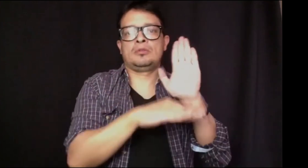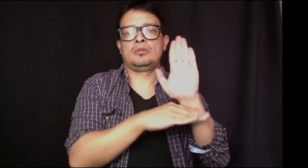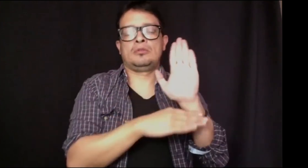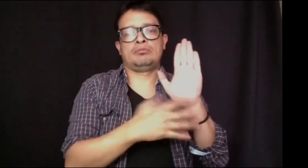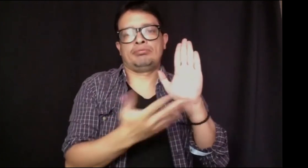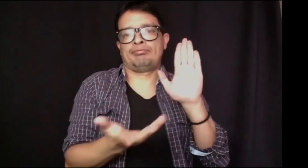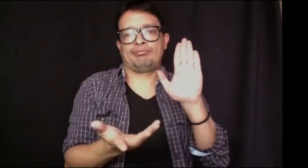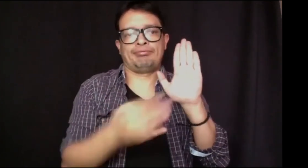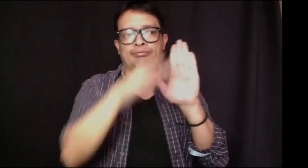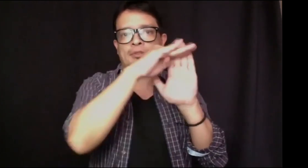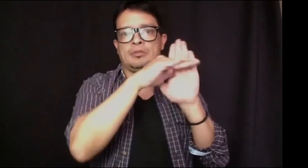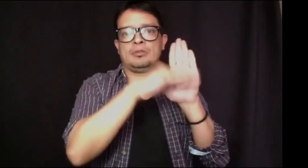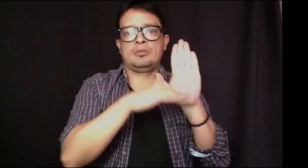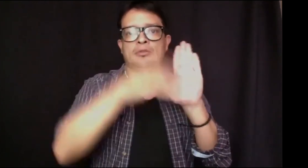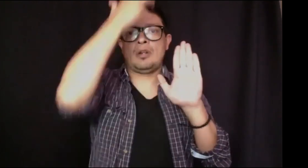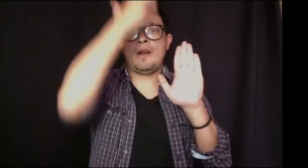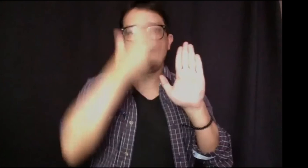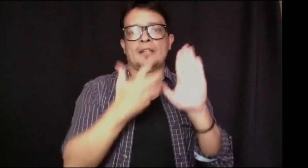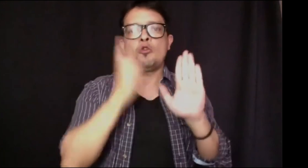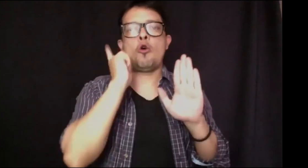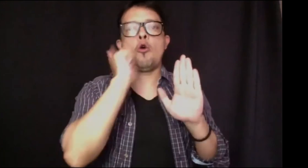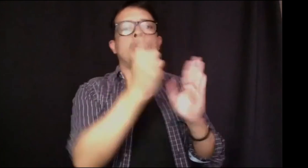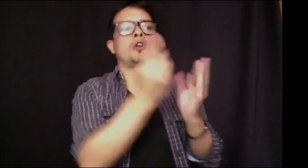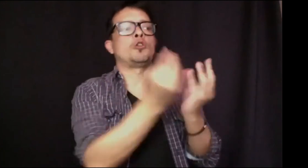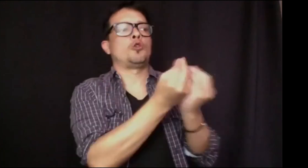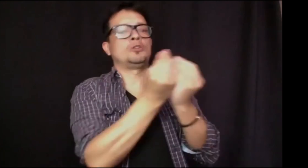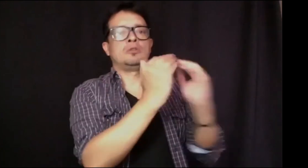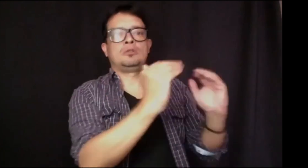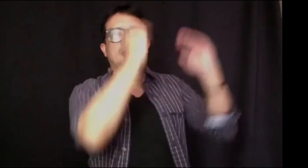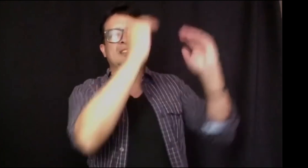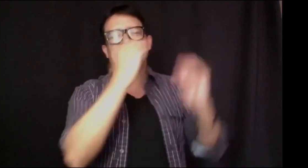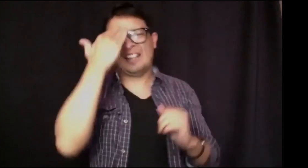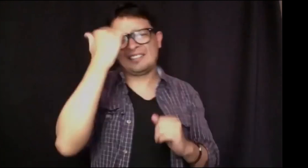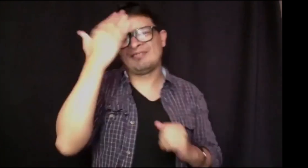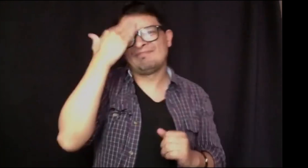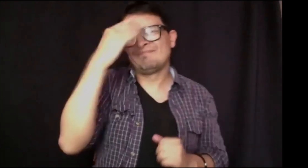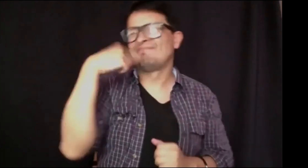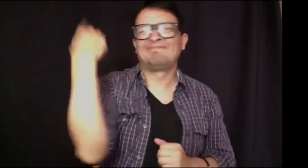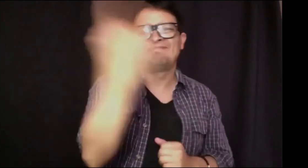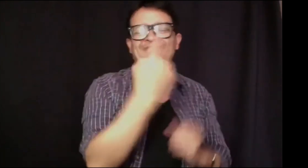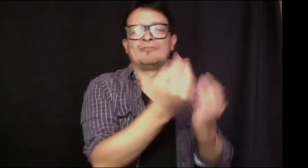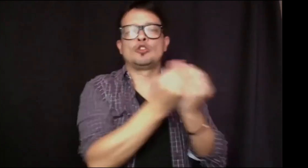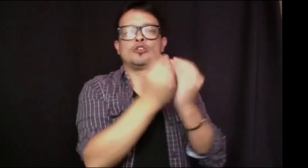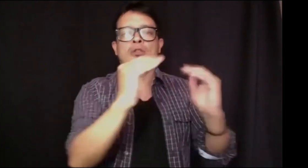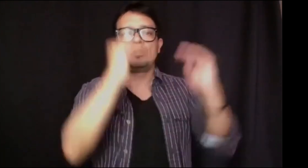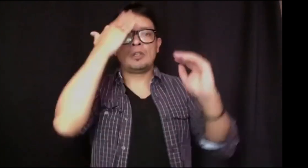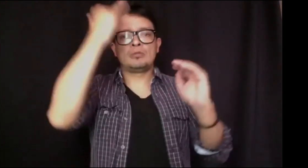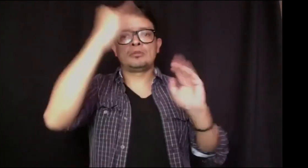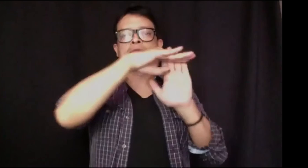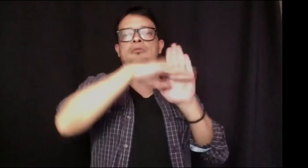de tiempo y de política y de organización, por ejemplo, en el caso de la evaluación para la evaluación superior, todos sabemos que,